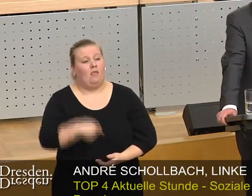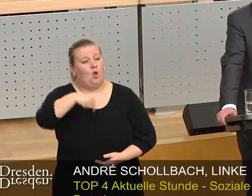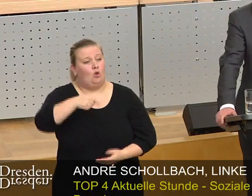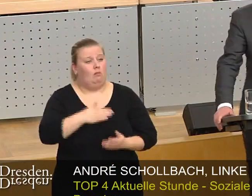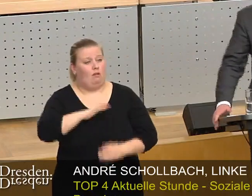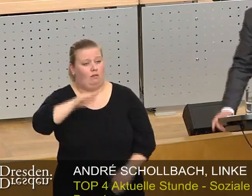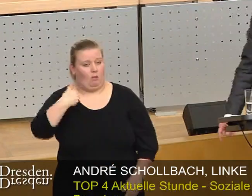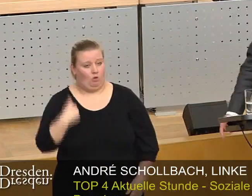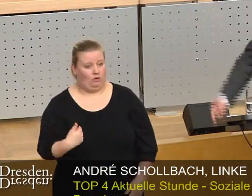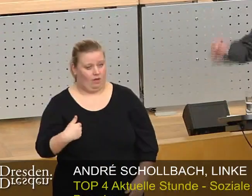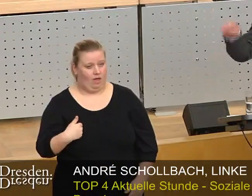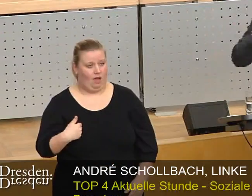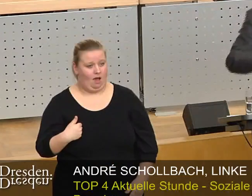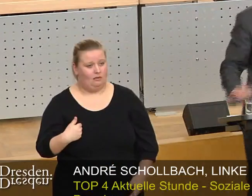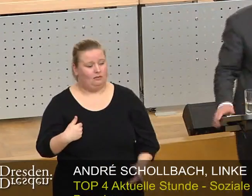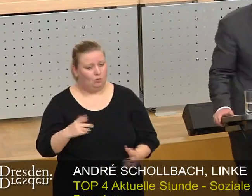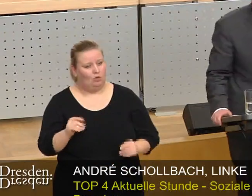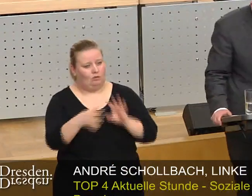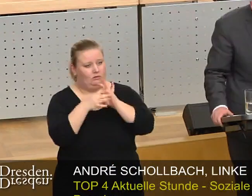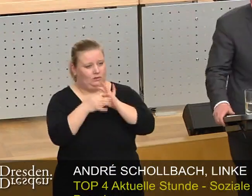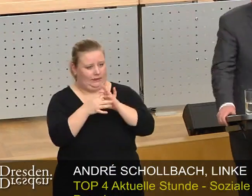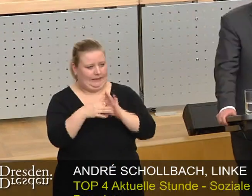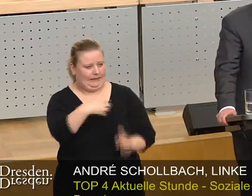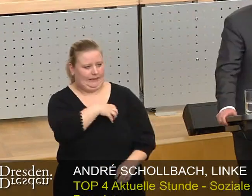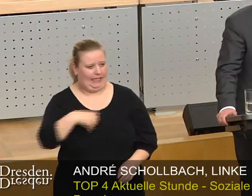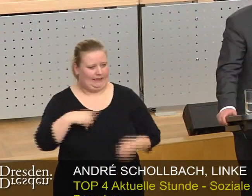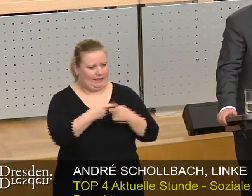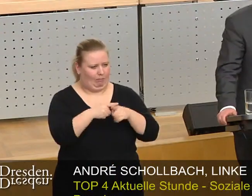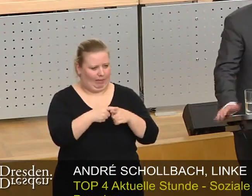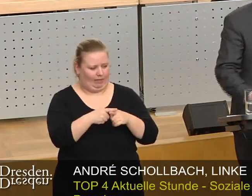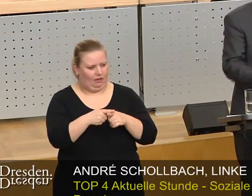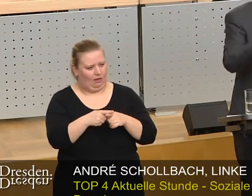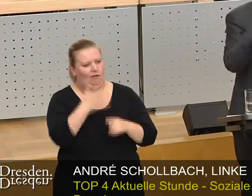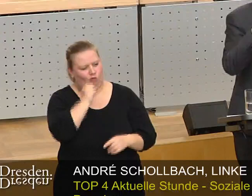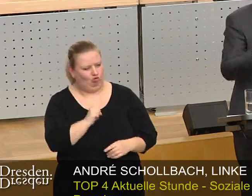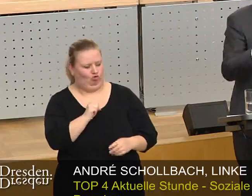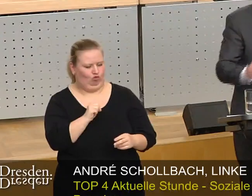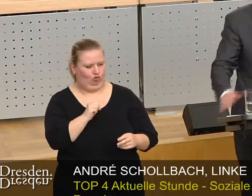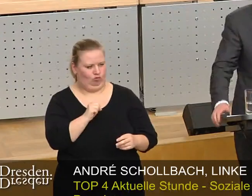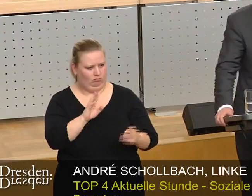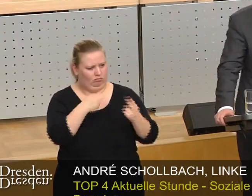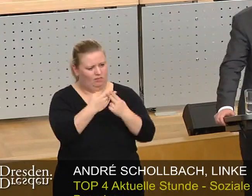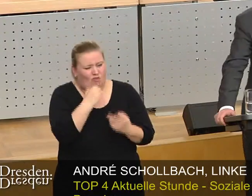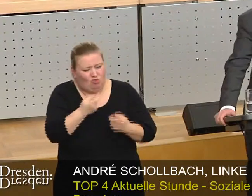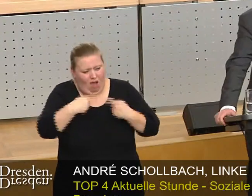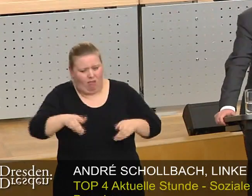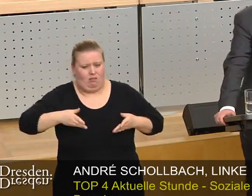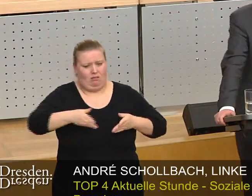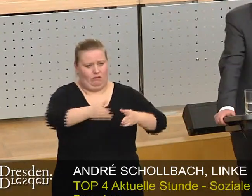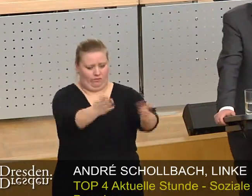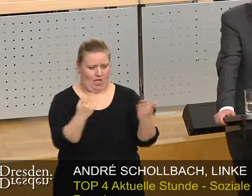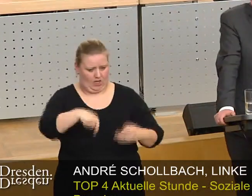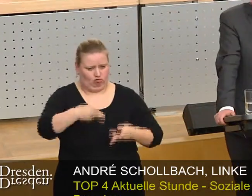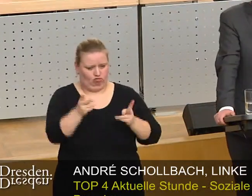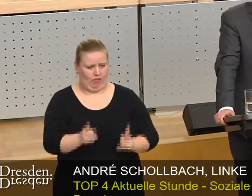eine wichtige Entscheidung im Interesse der Dresdner Mieterinnen und Mieter treffen. Wir wollen einen anderen Kurs einleiten in